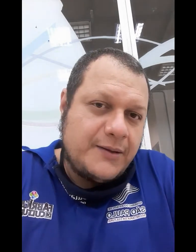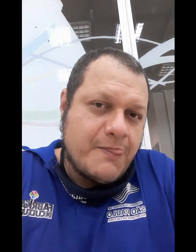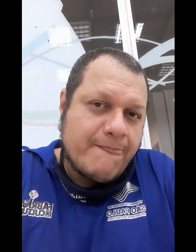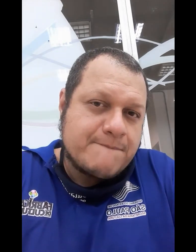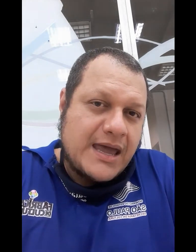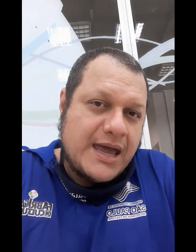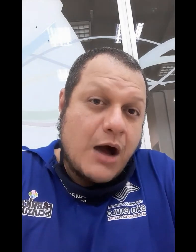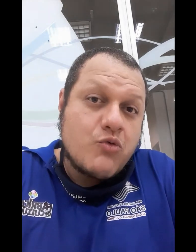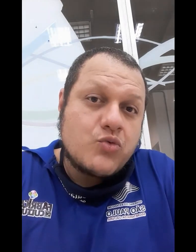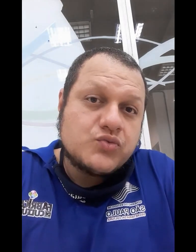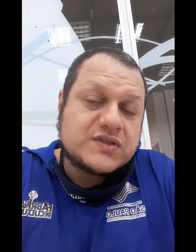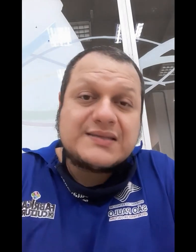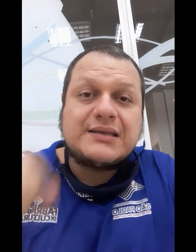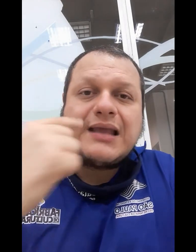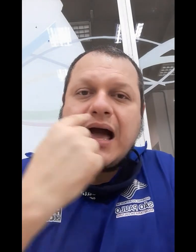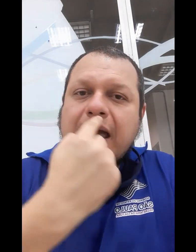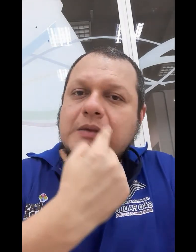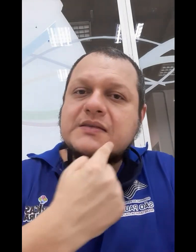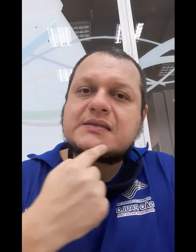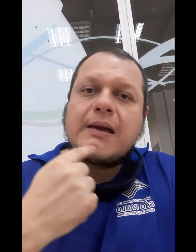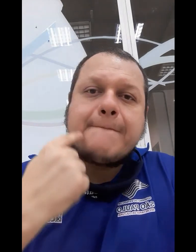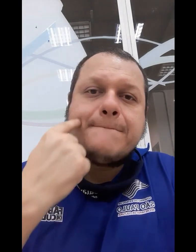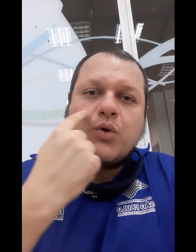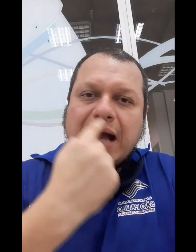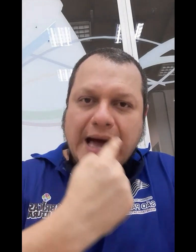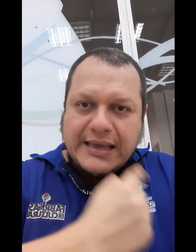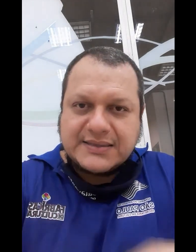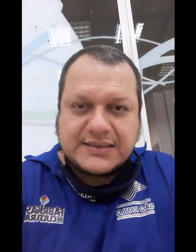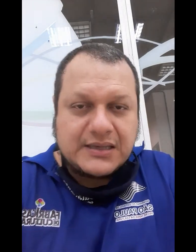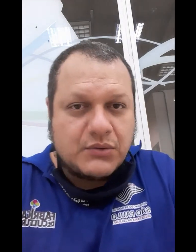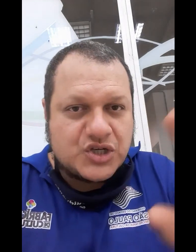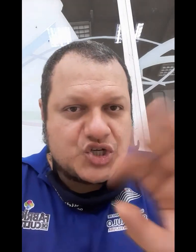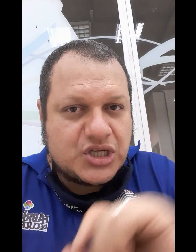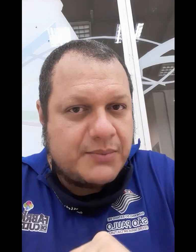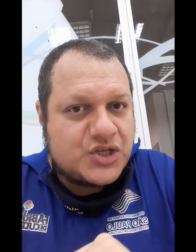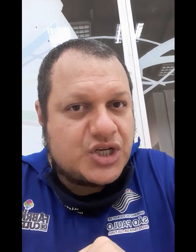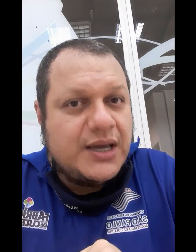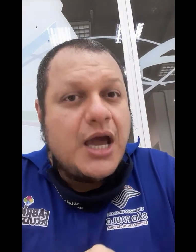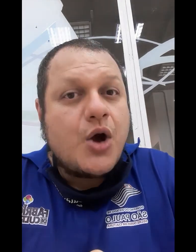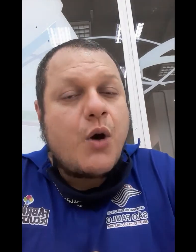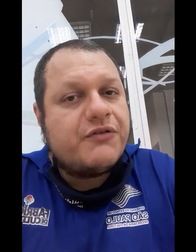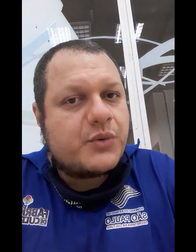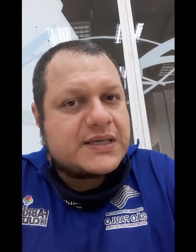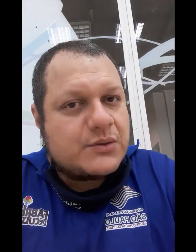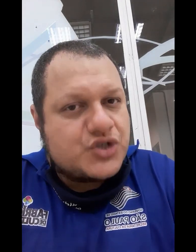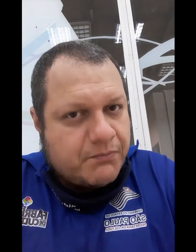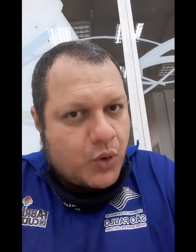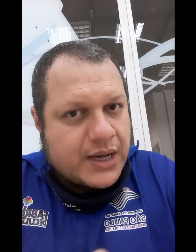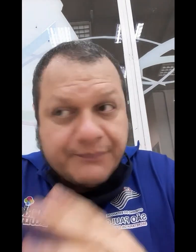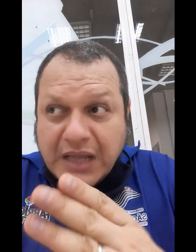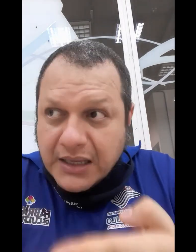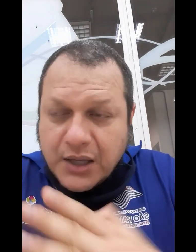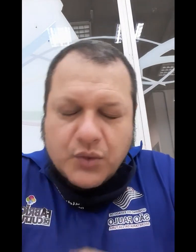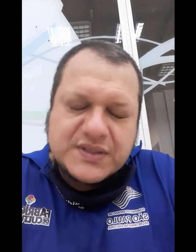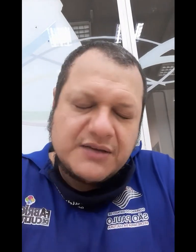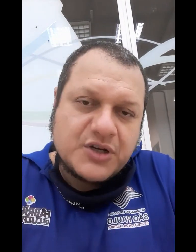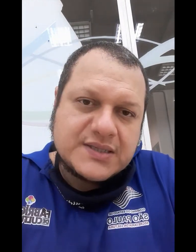alguns sinais bucais, que são o que a gente chama de configuração de boca. Que, inclusive, nós